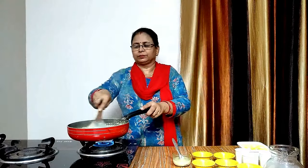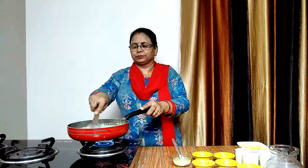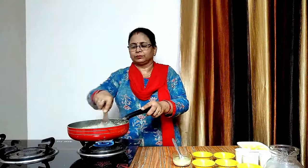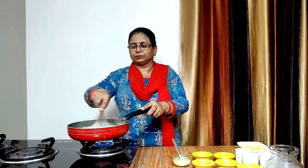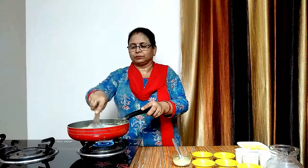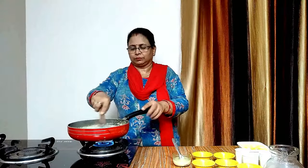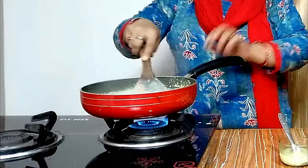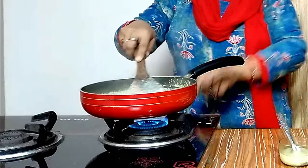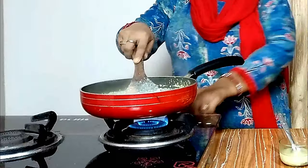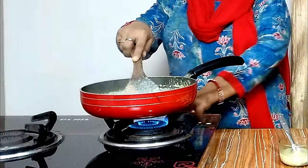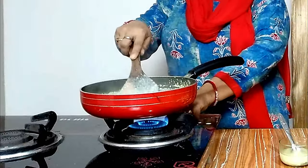उबलने देंगे